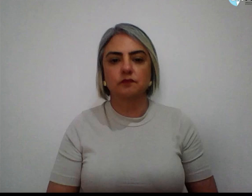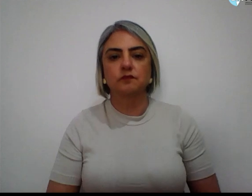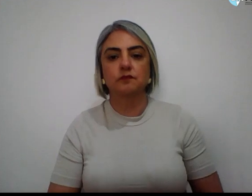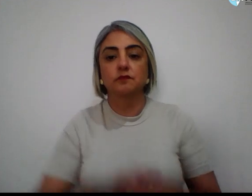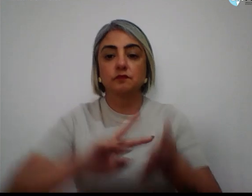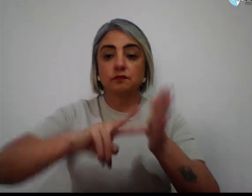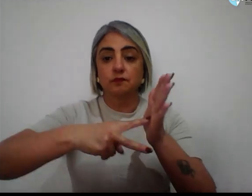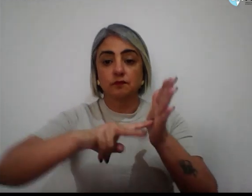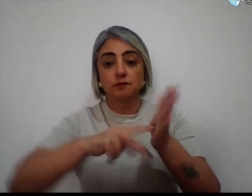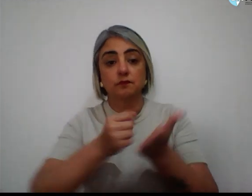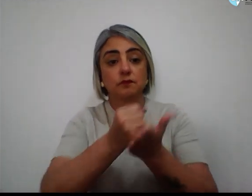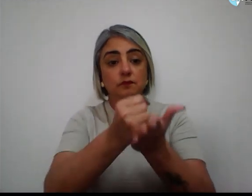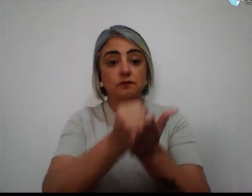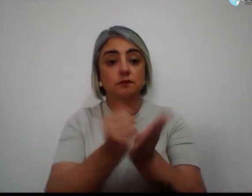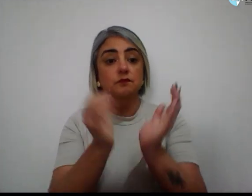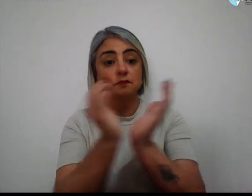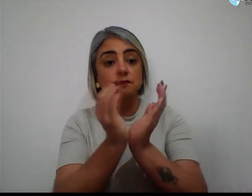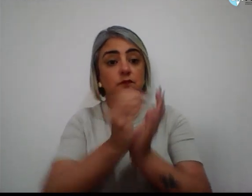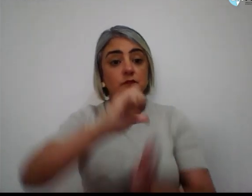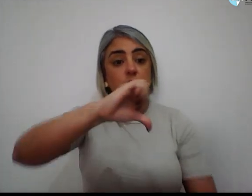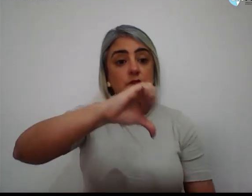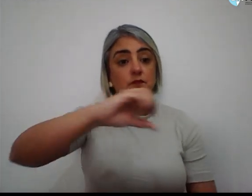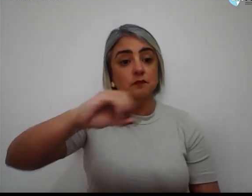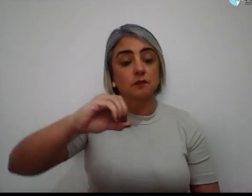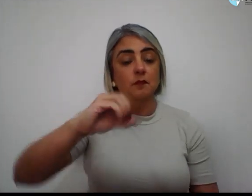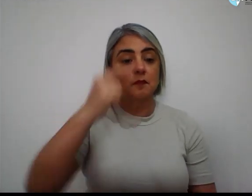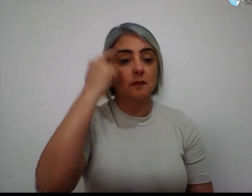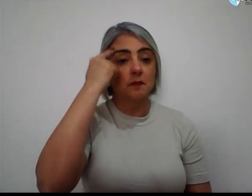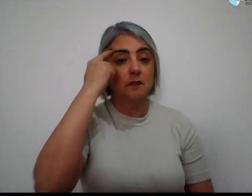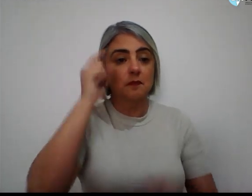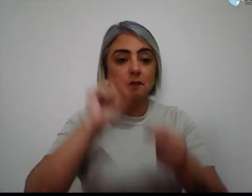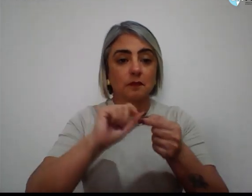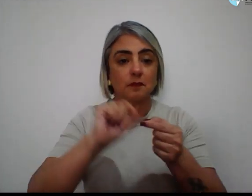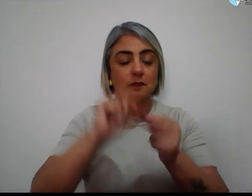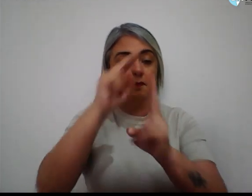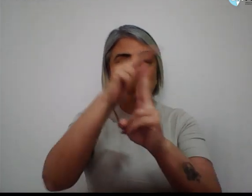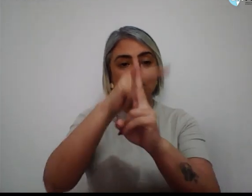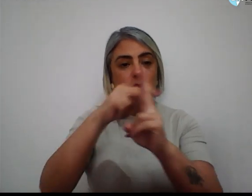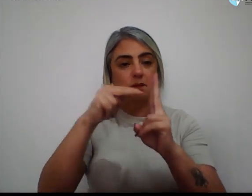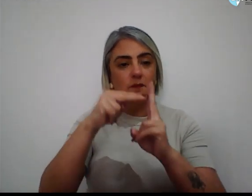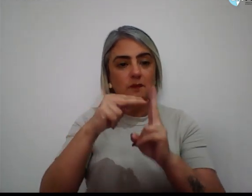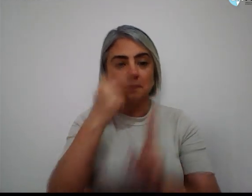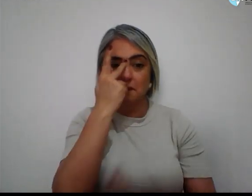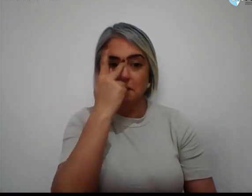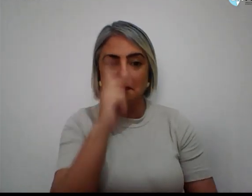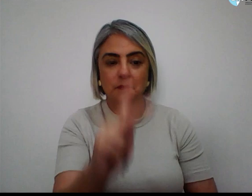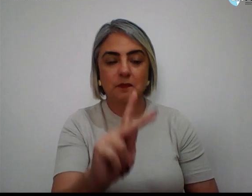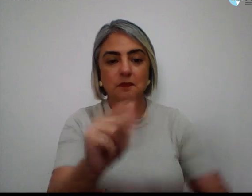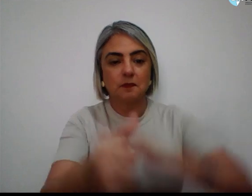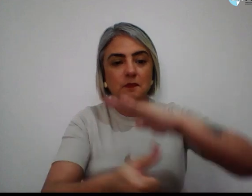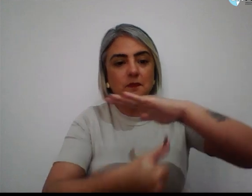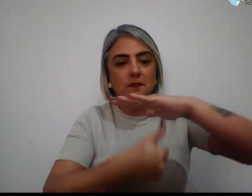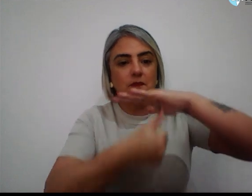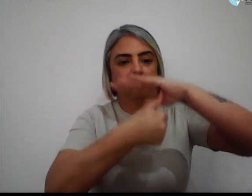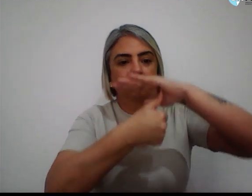Simpro apoia Chapa 90, Pensar e Fazer a UNB, para a Reitoria da UNB.